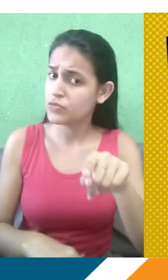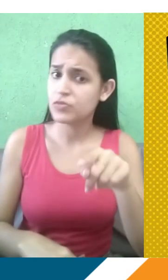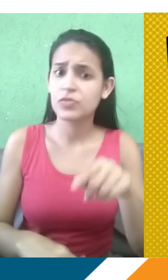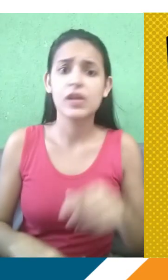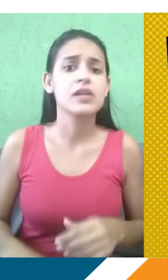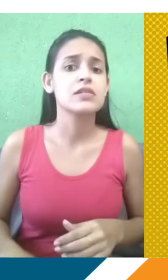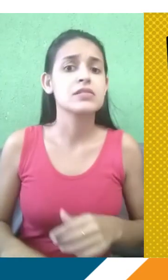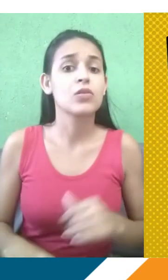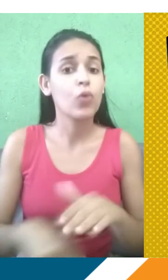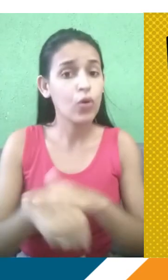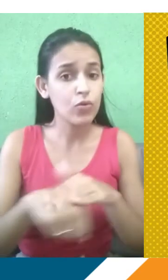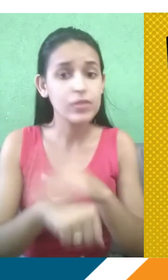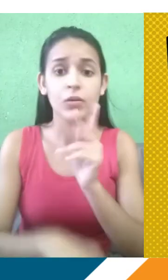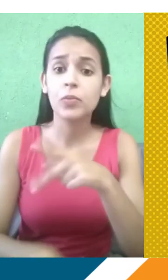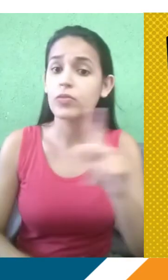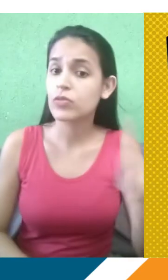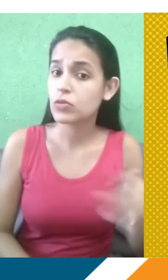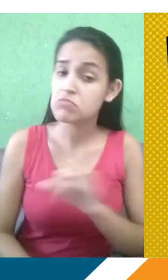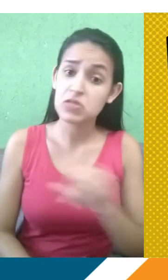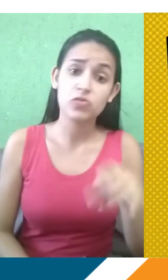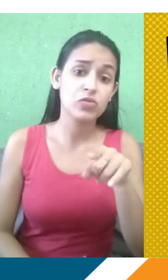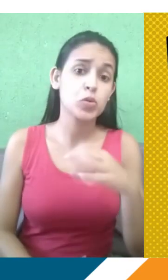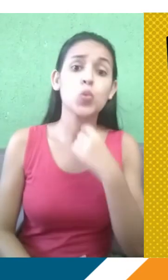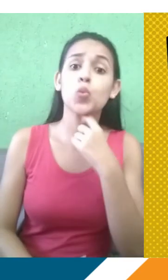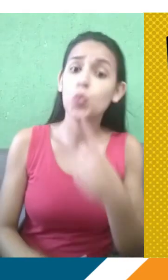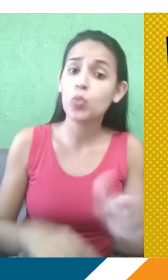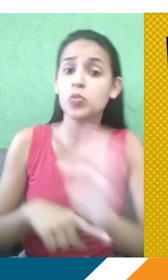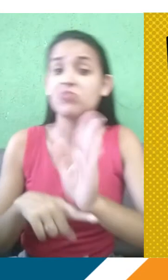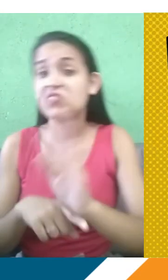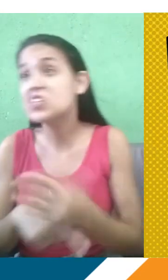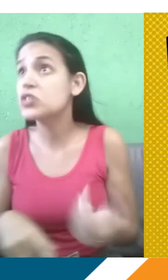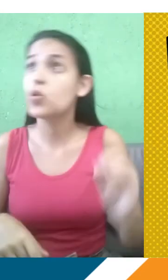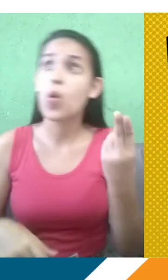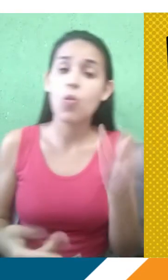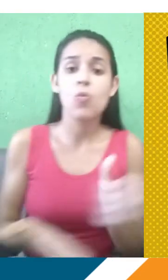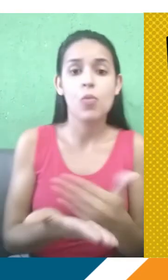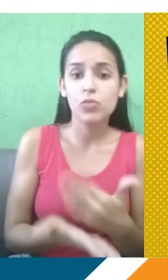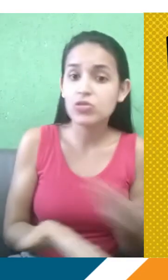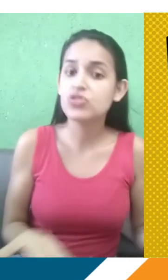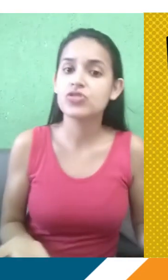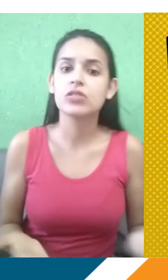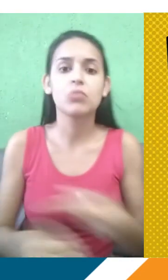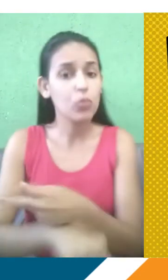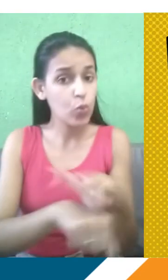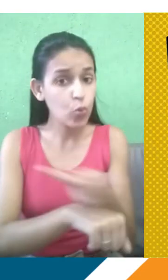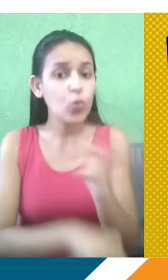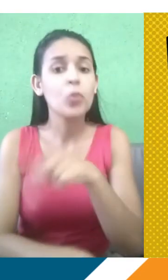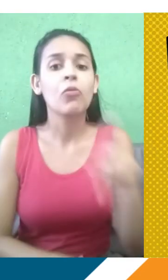peça ajuda aos seus mediadores através desses grupos. Se você tiver qualquer dúvida sobre o vídeo, sobre a apostila, sobre os áudios, entre em contato com eles e